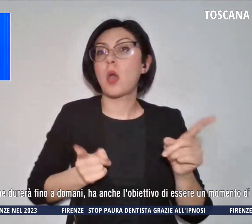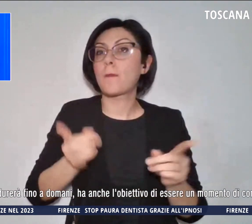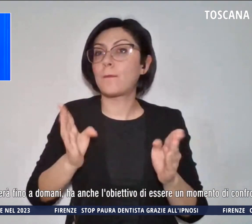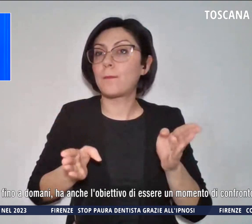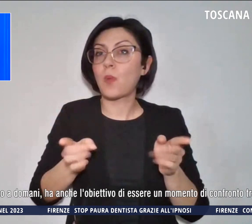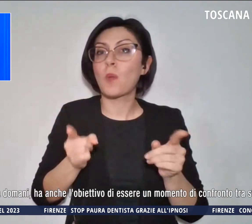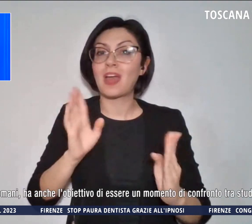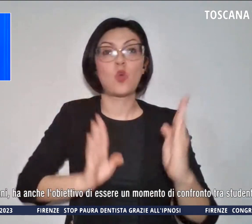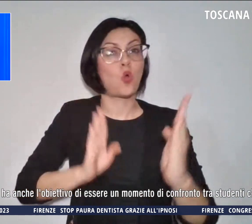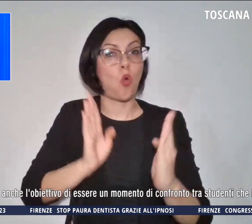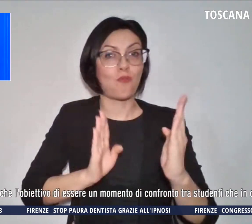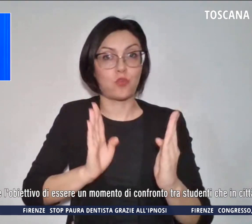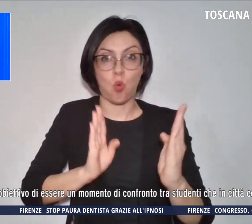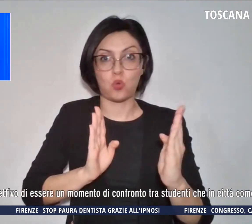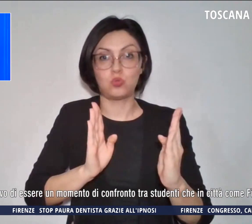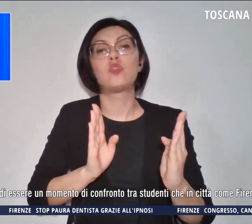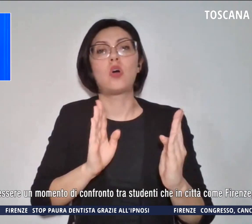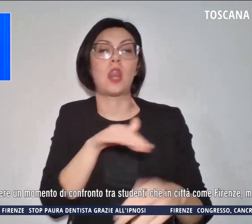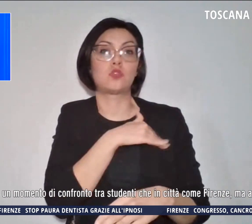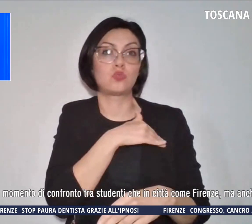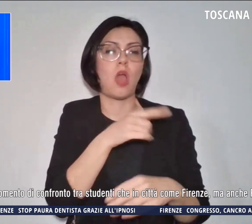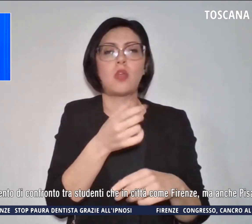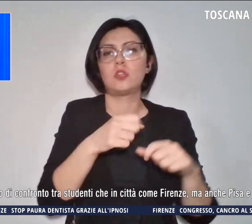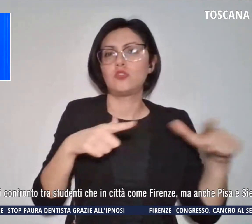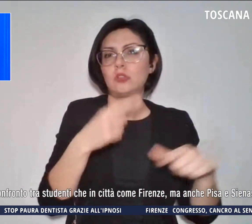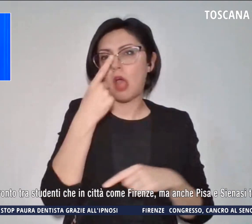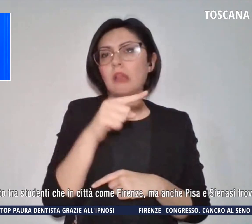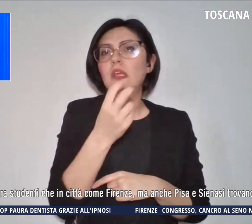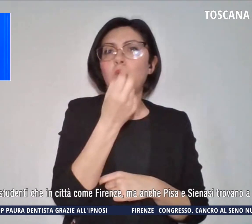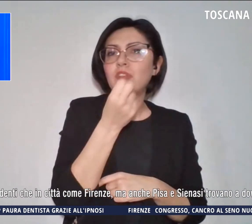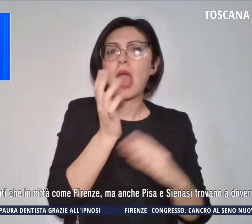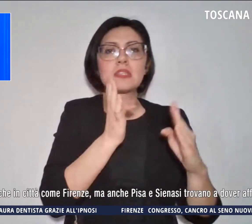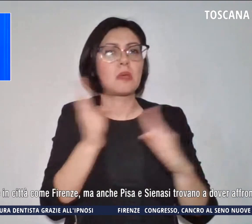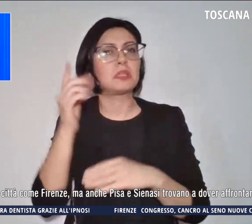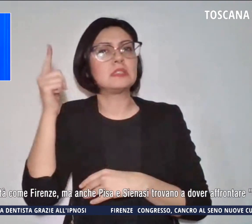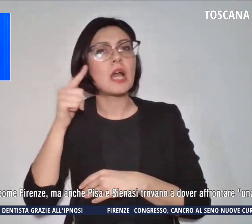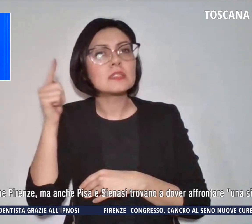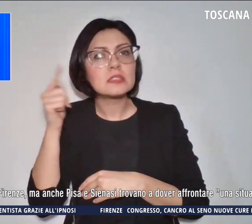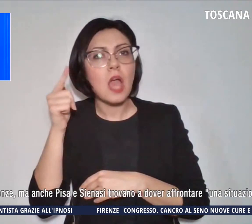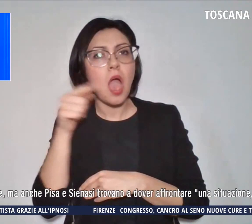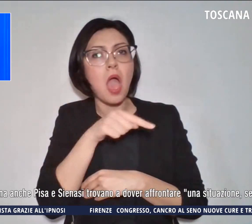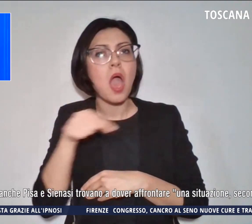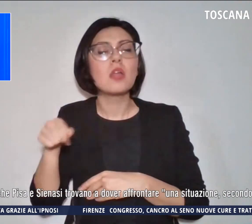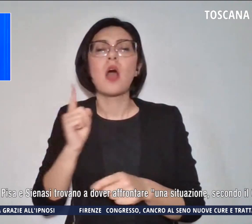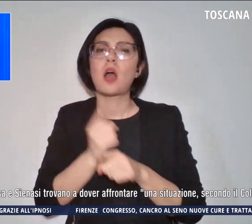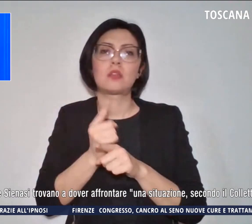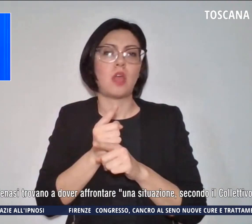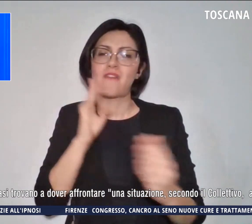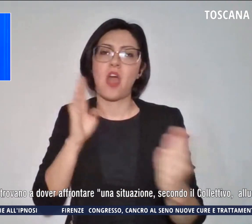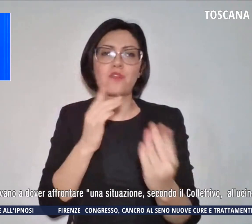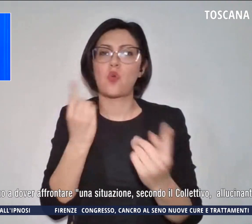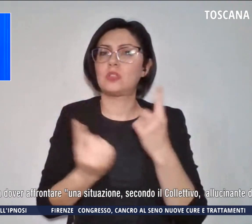città come Firenze, Pisa e Siena devono affrontare una situazione secondo il